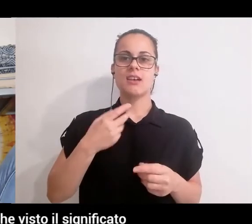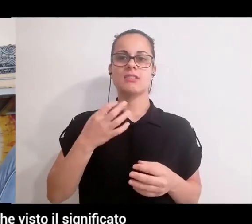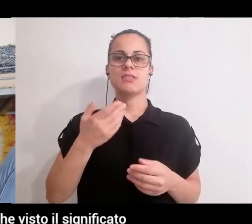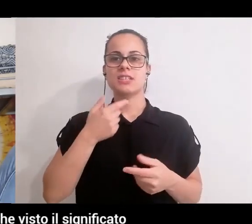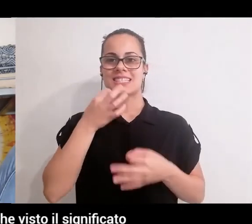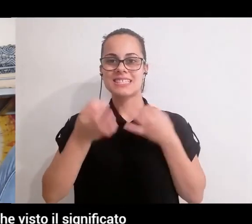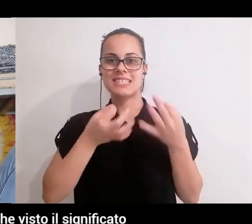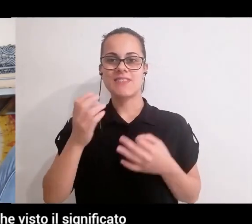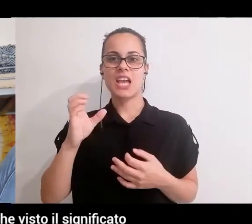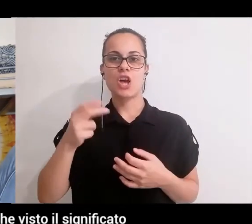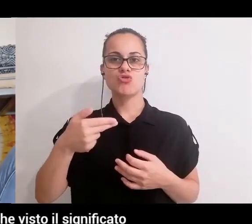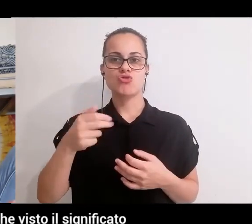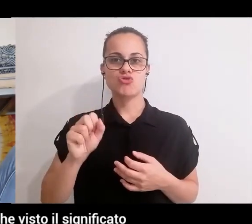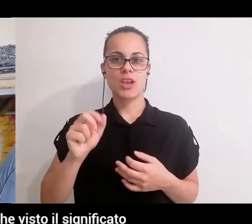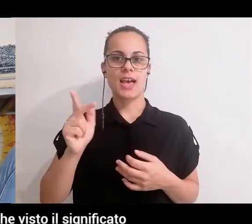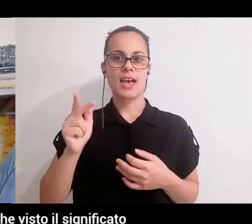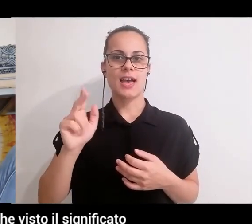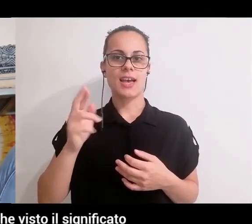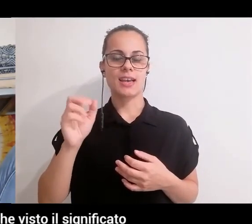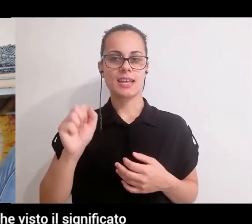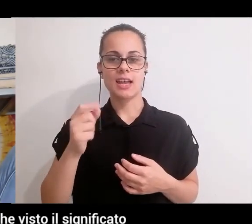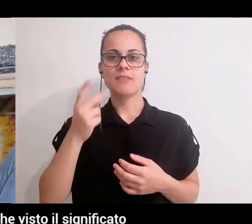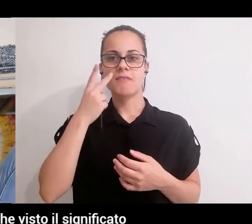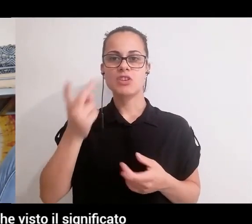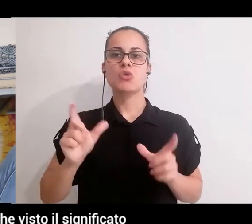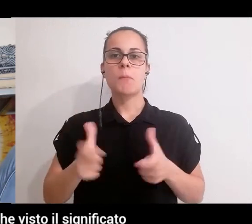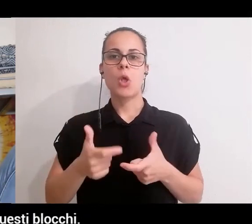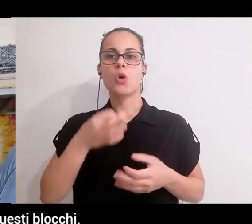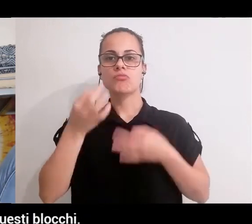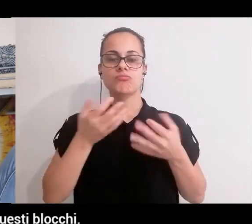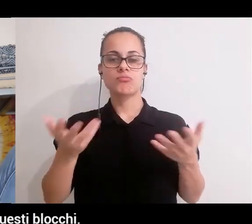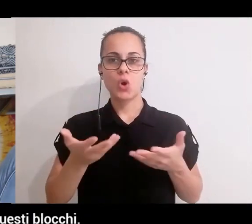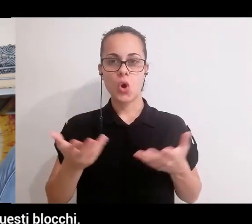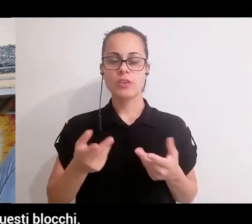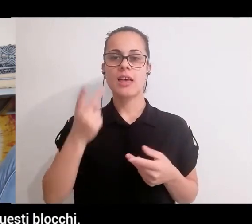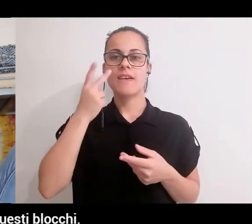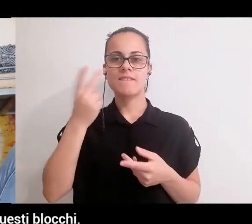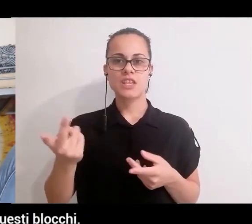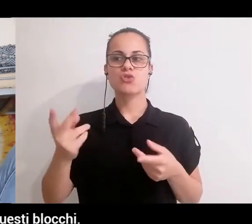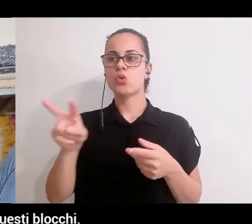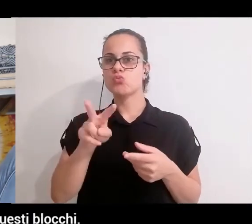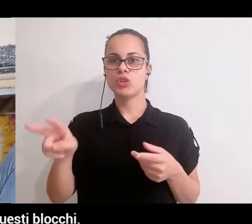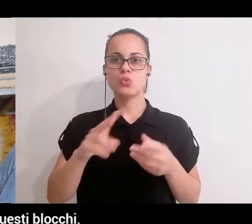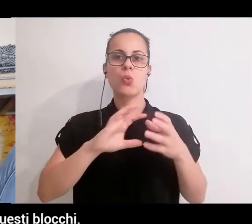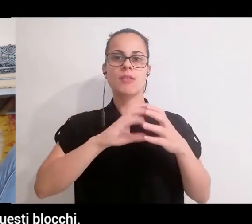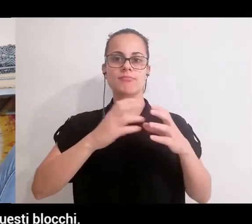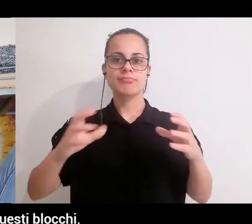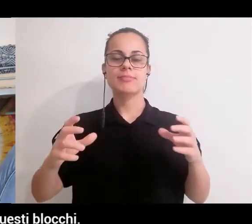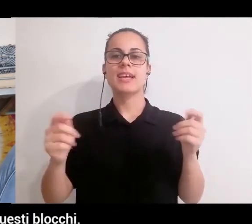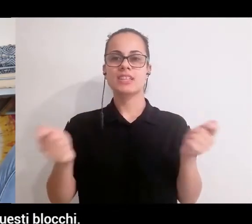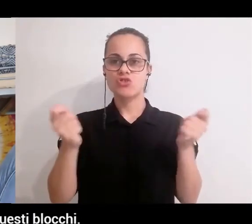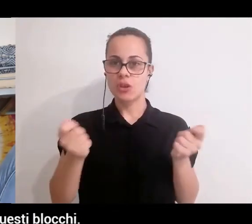come si manifesta il blocco abbiamo anche visto il significato di tutte queste discipline rispetto a